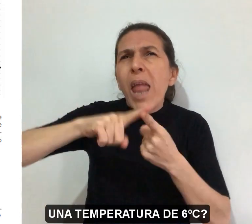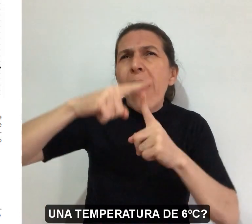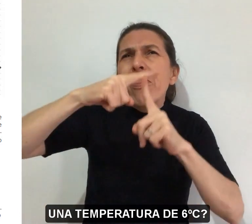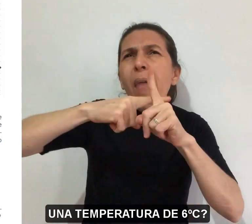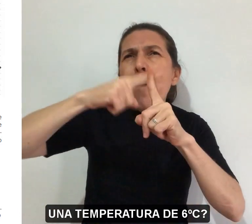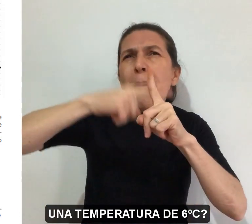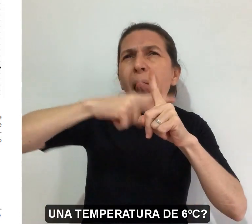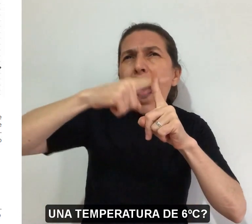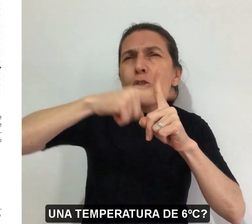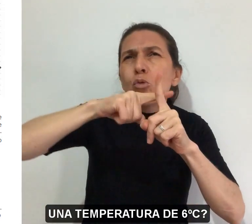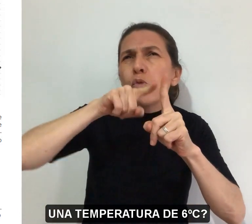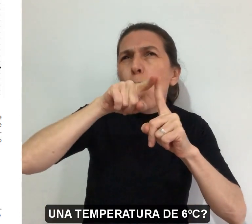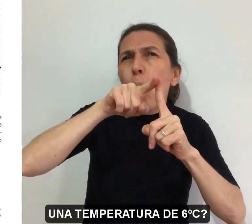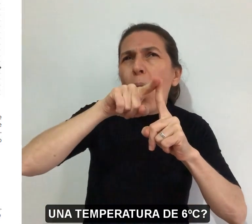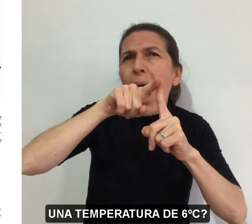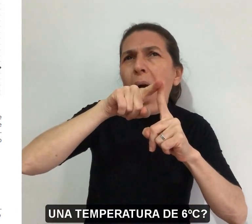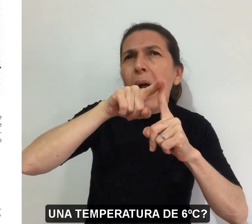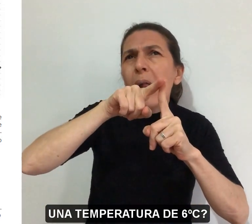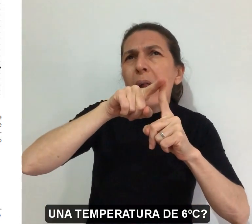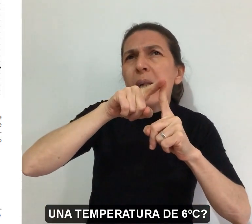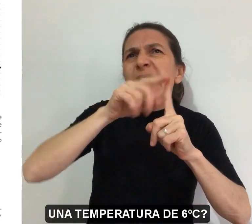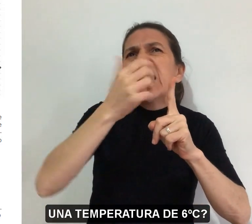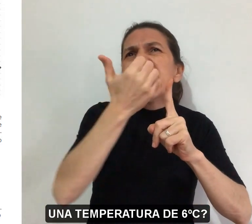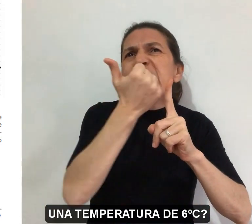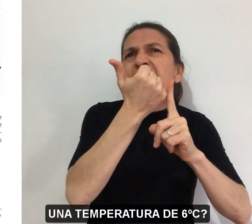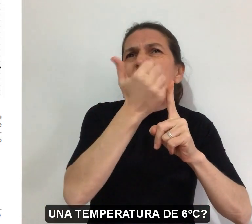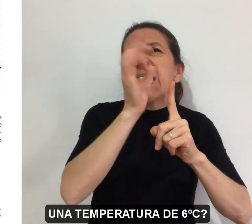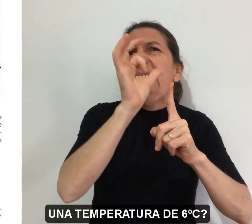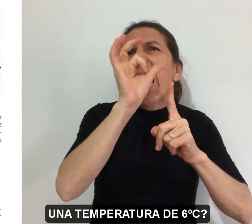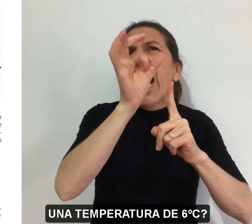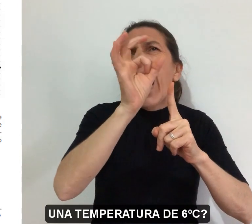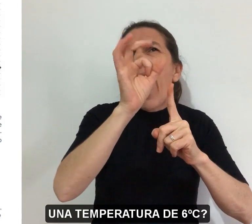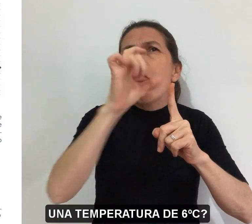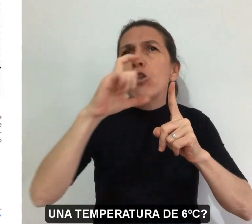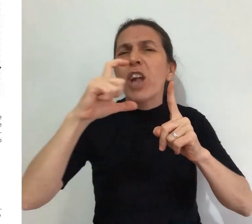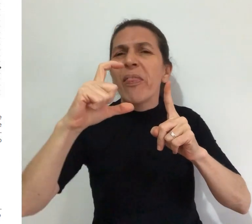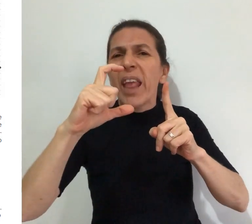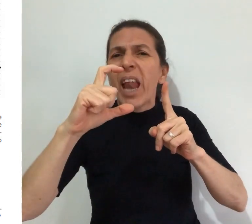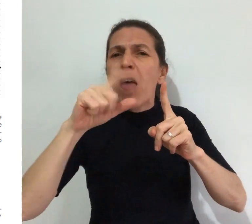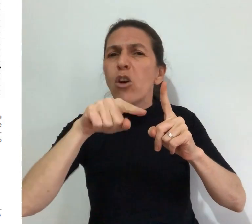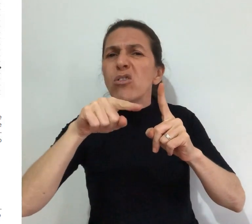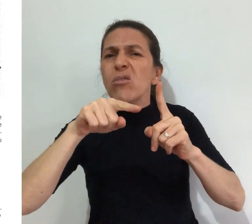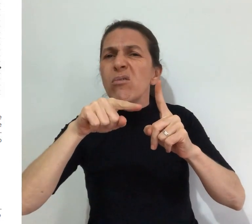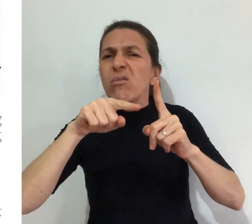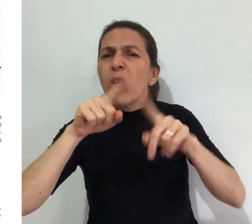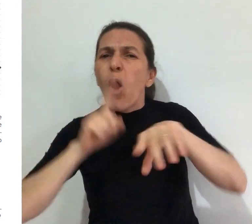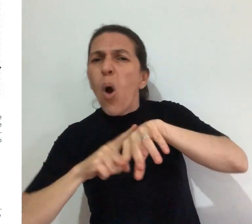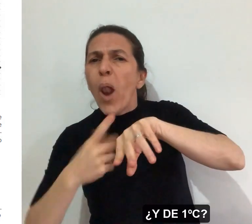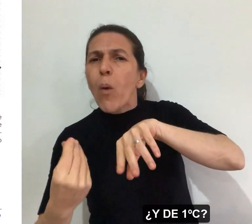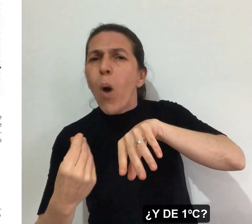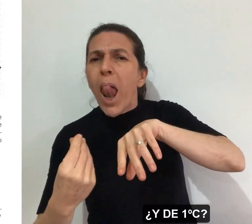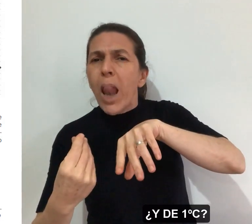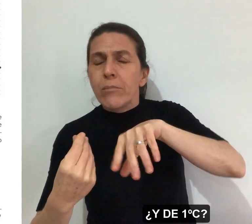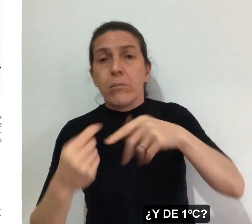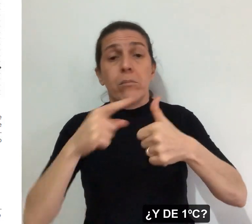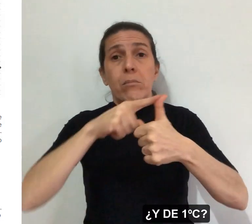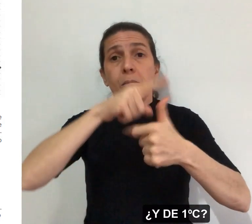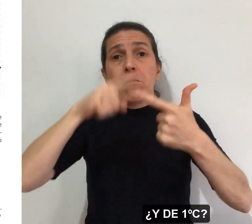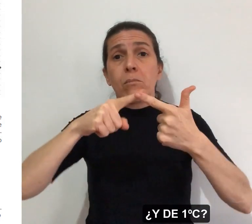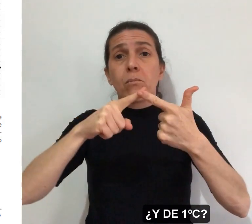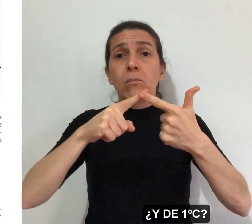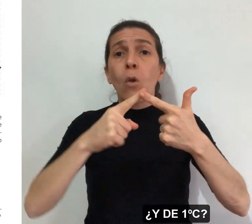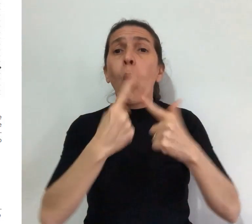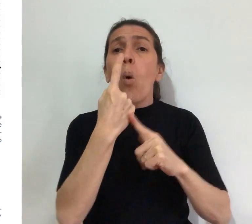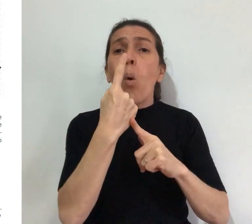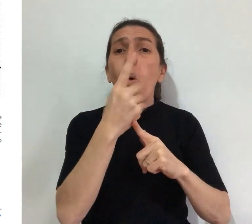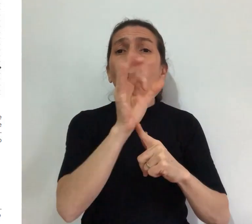de 6 grados centígrados? ¿Y de 1 grado